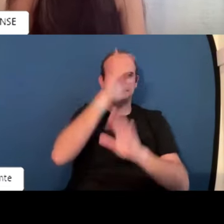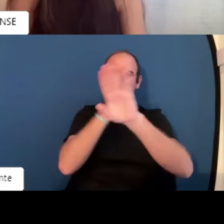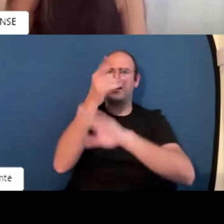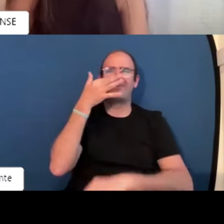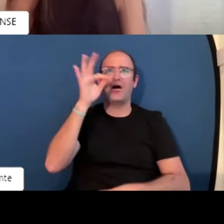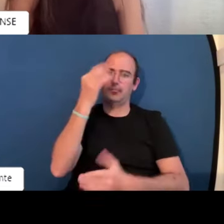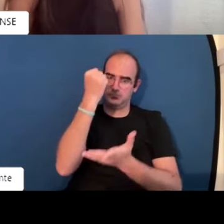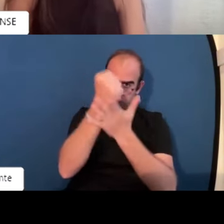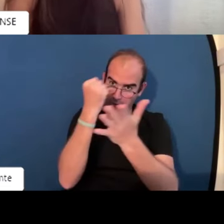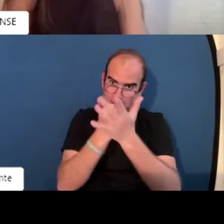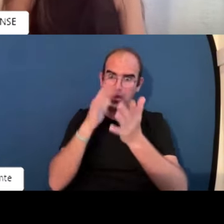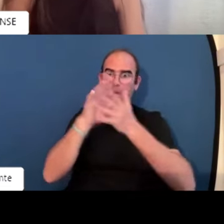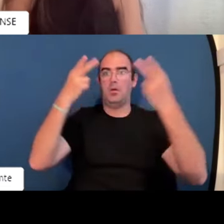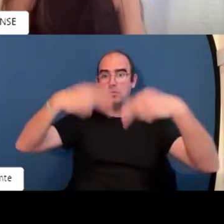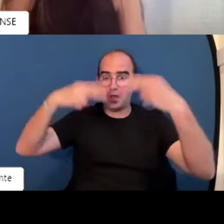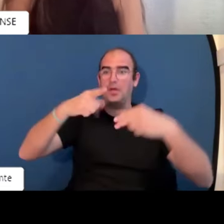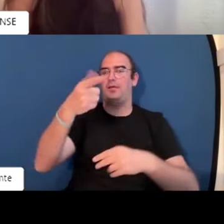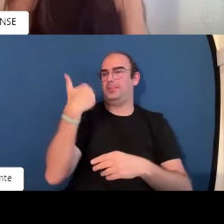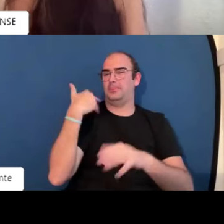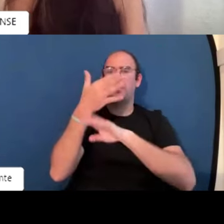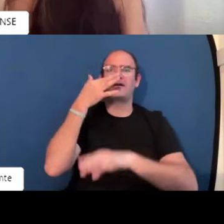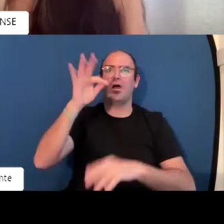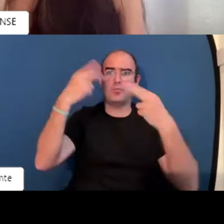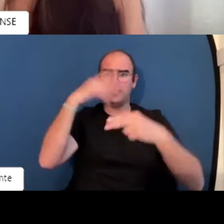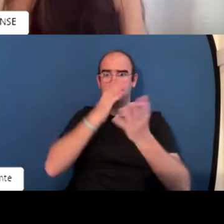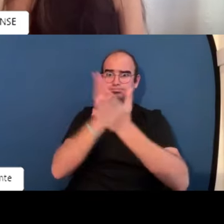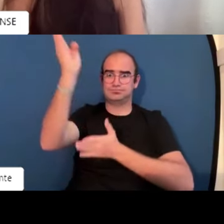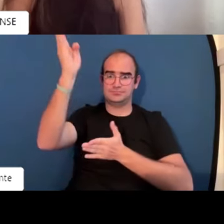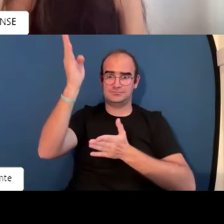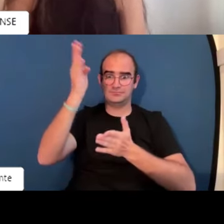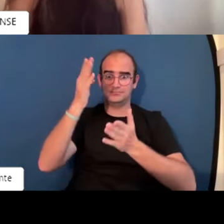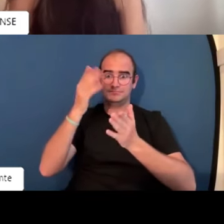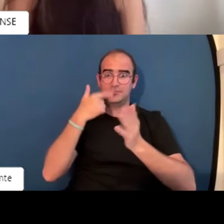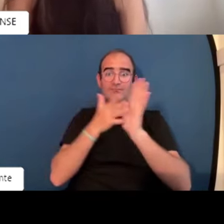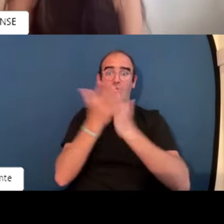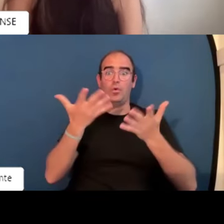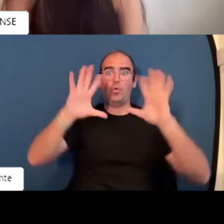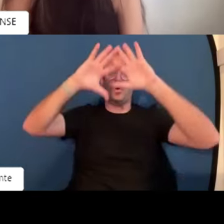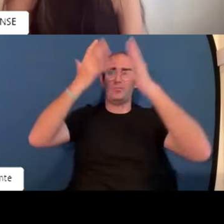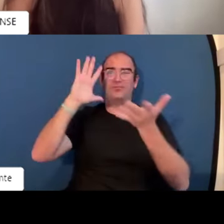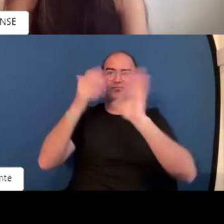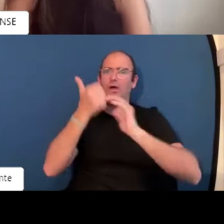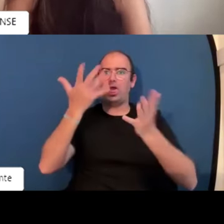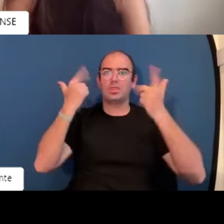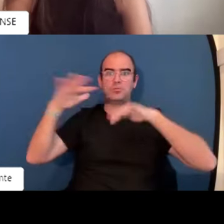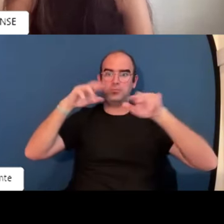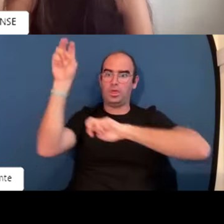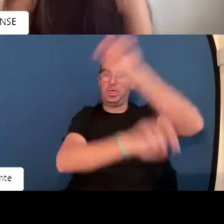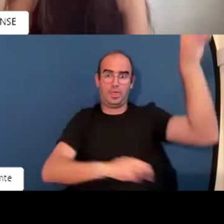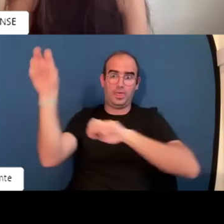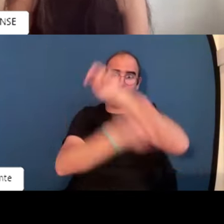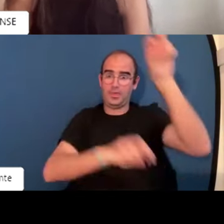claro imagínate que estás en España y en Francia pues no hay problema porque no tienes que pasar